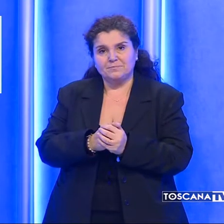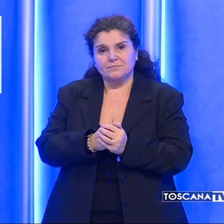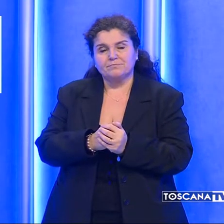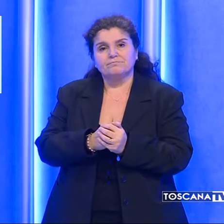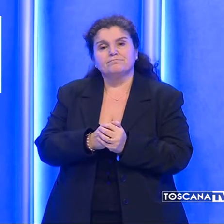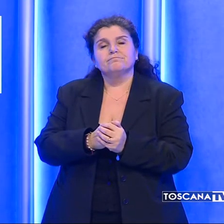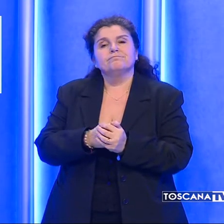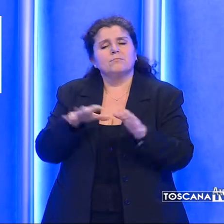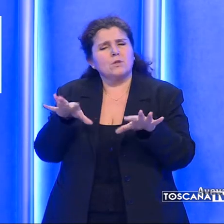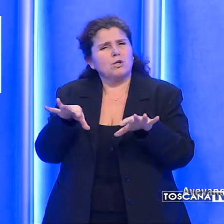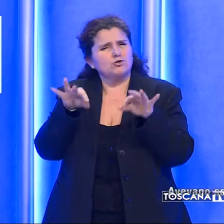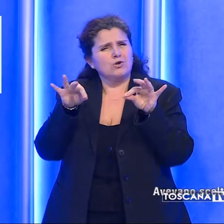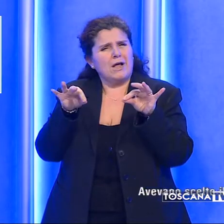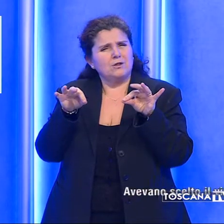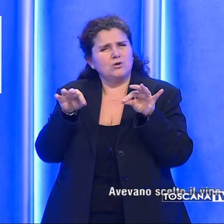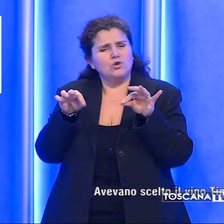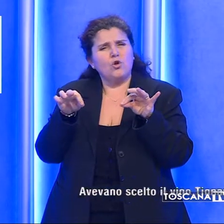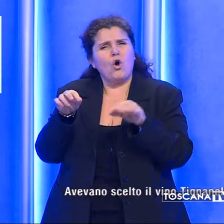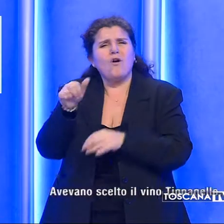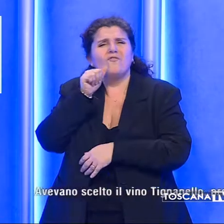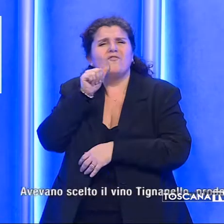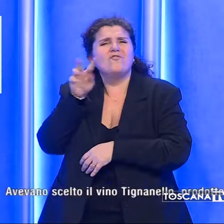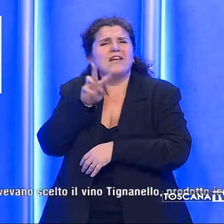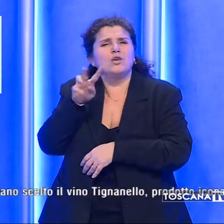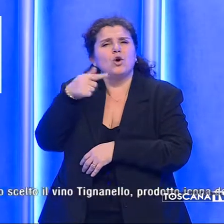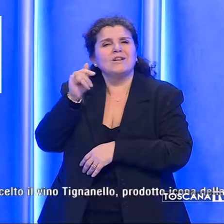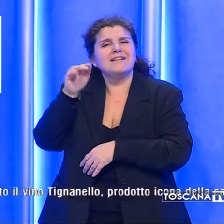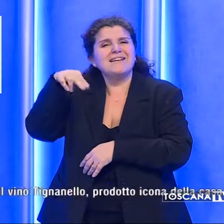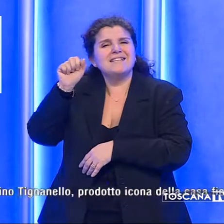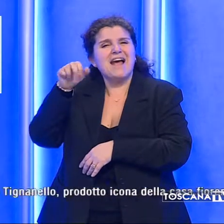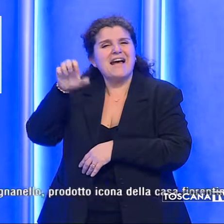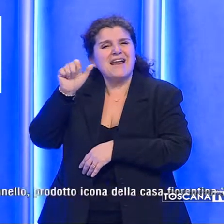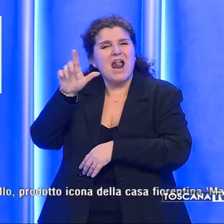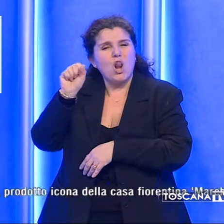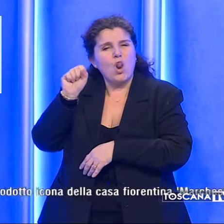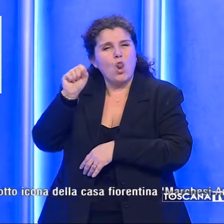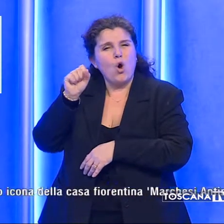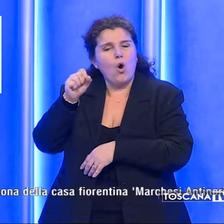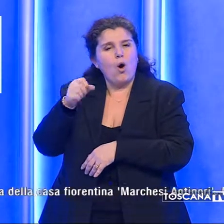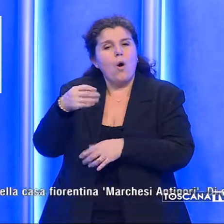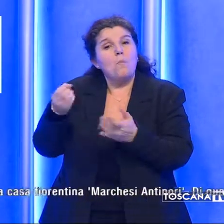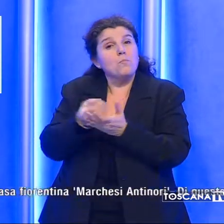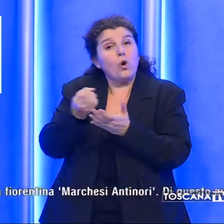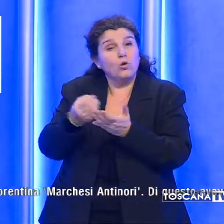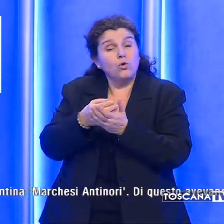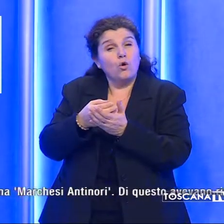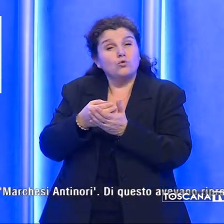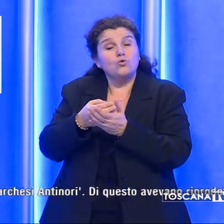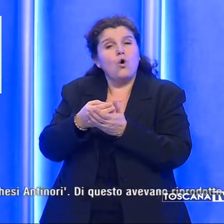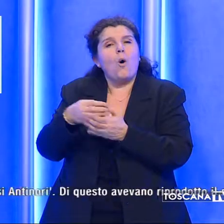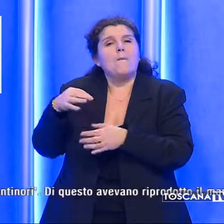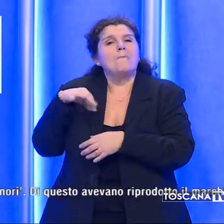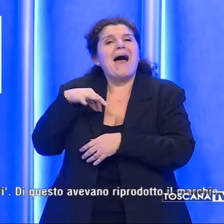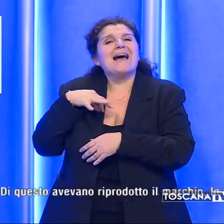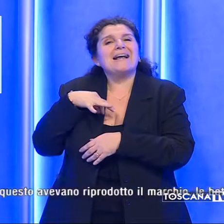Avevano scelto il vino Tignanello, prodotto icona della casa fiorentina Marchesi Antinori.